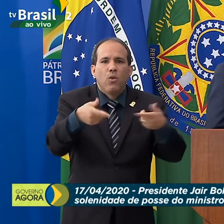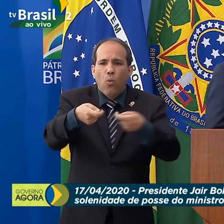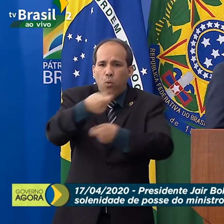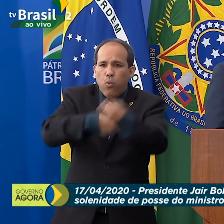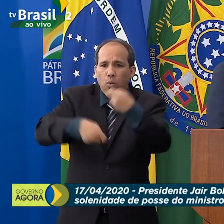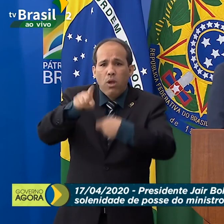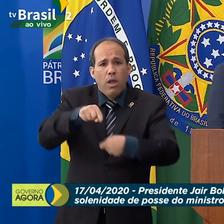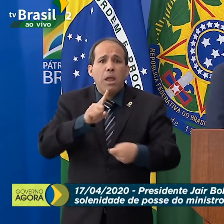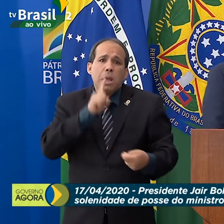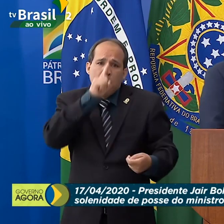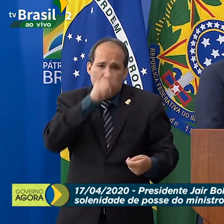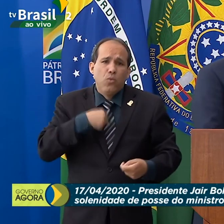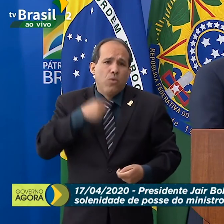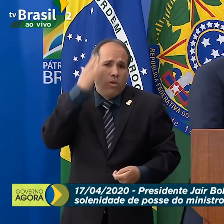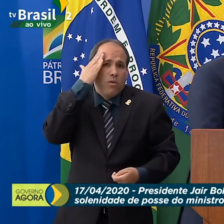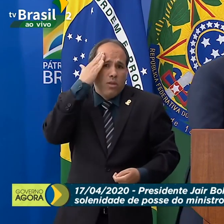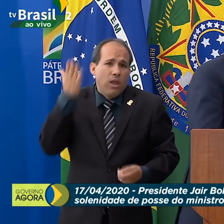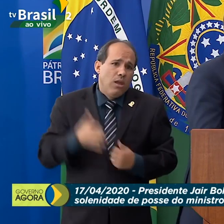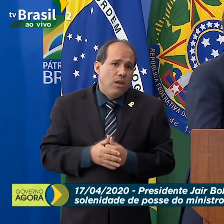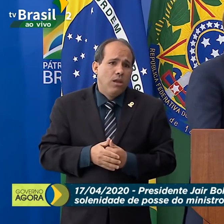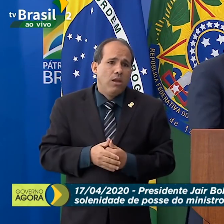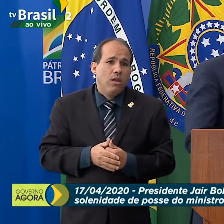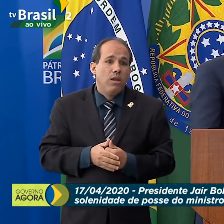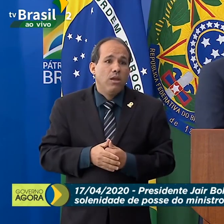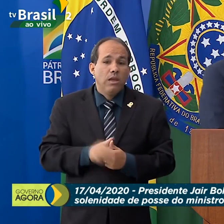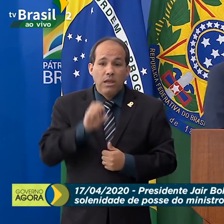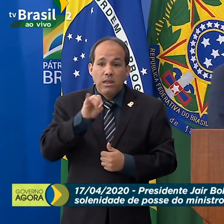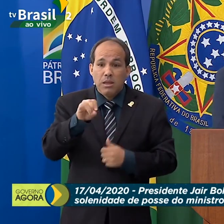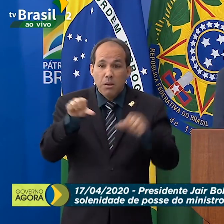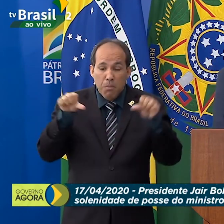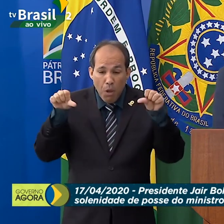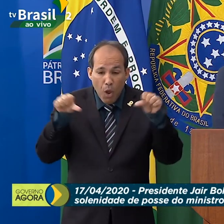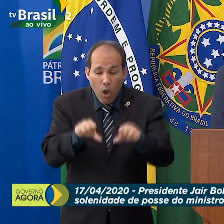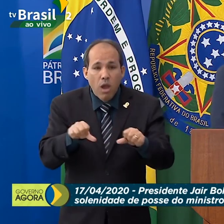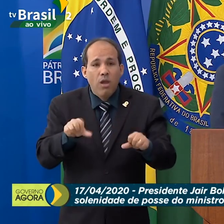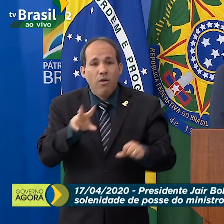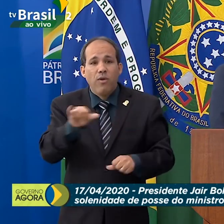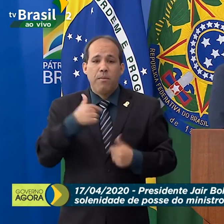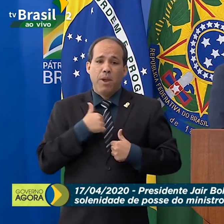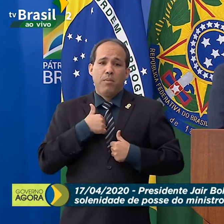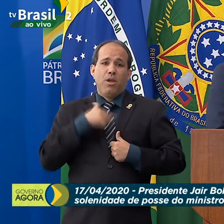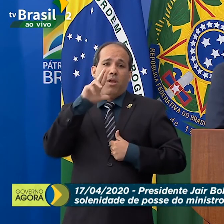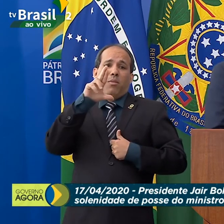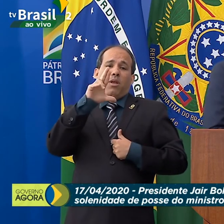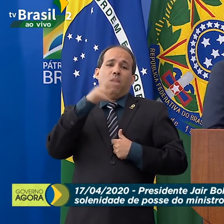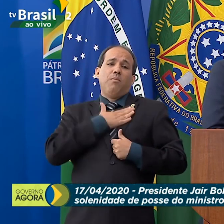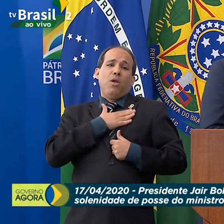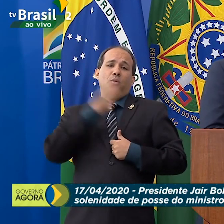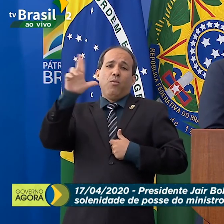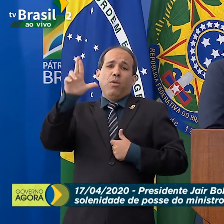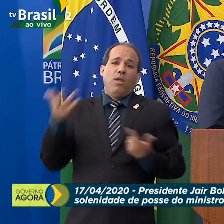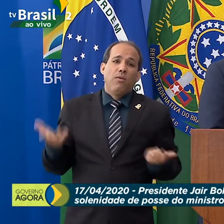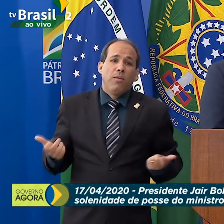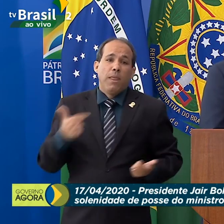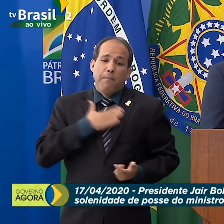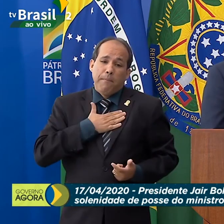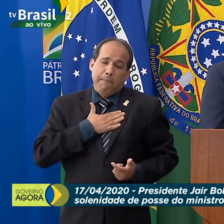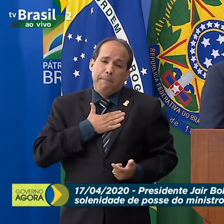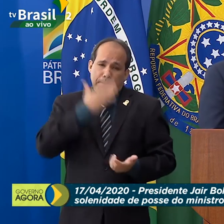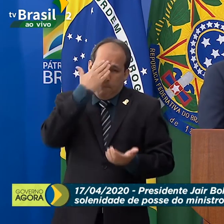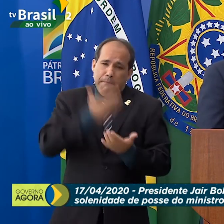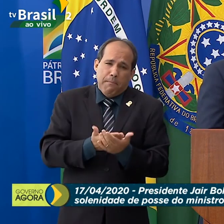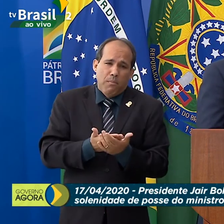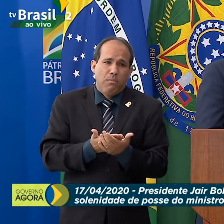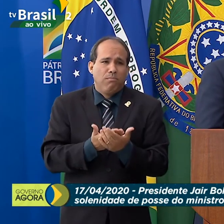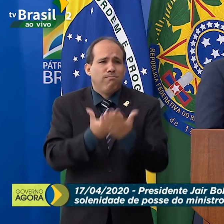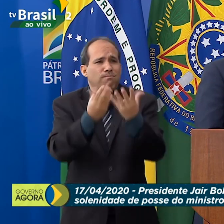alinhados, como fez questão de frisar, Bolsonaro partiu para cima de seus adversários externos. Subiu o tom